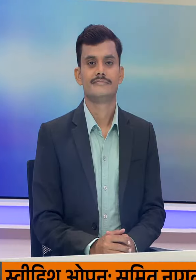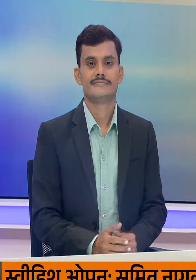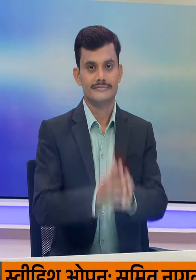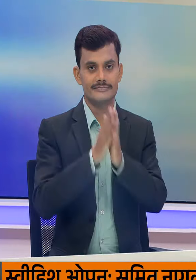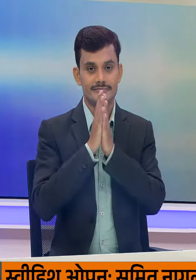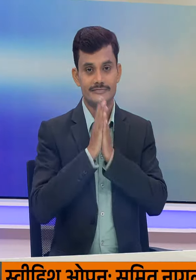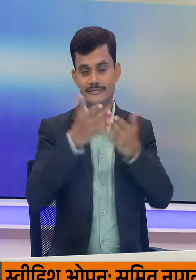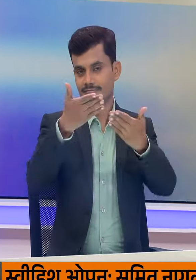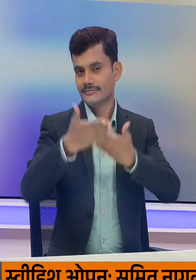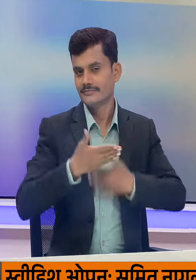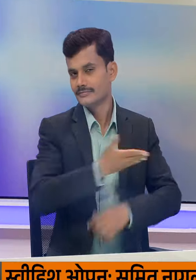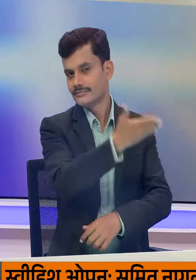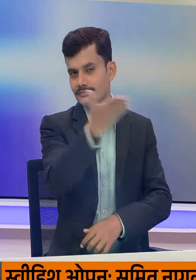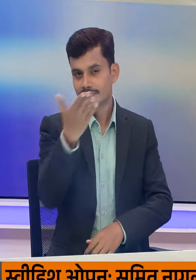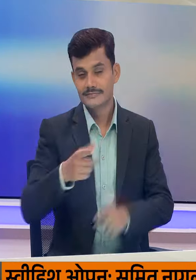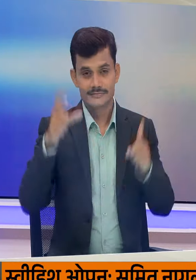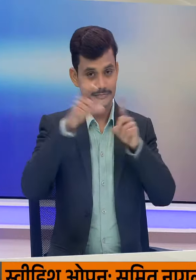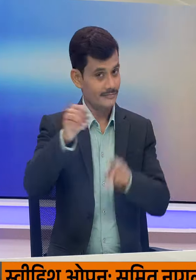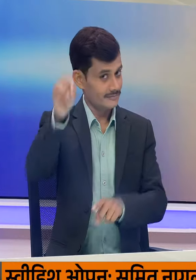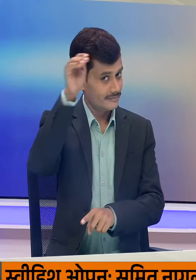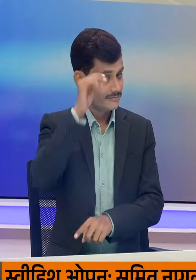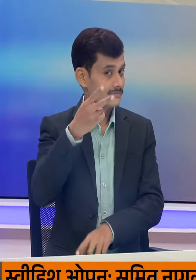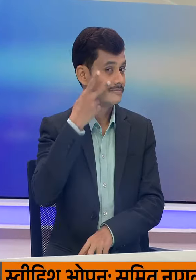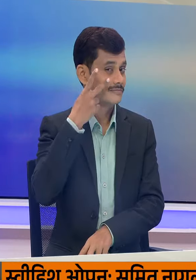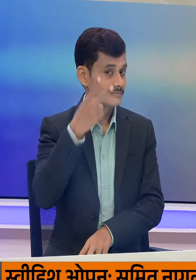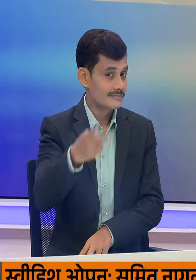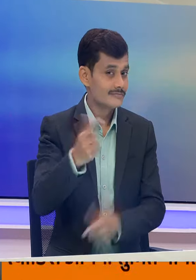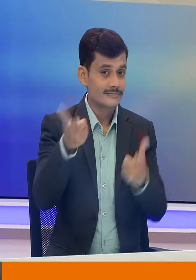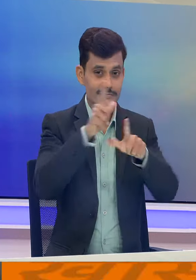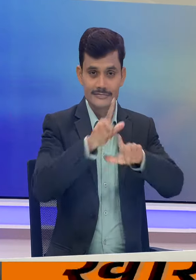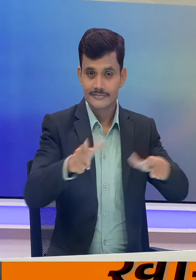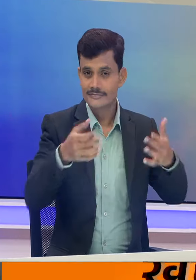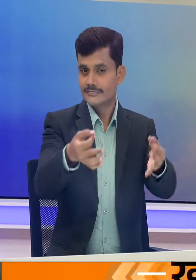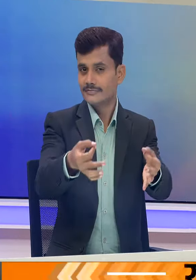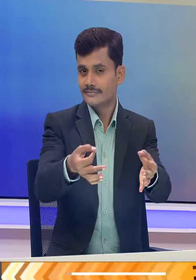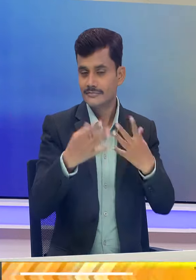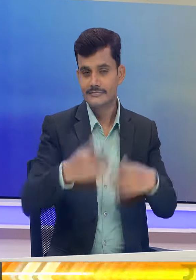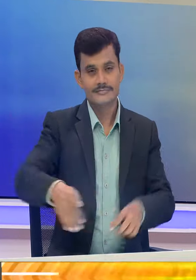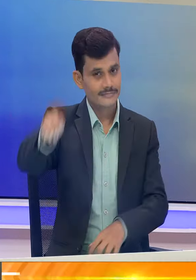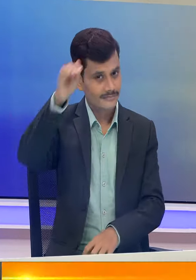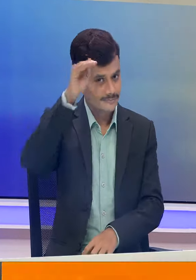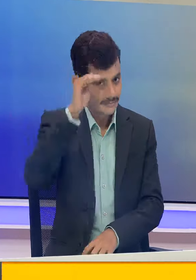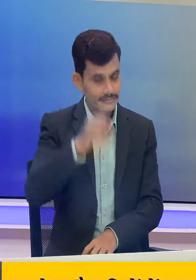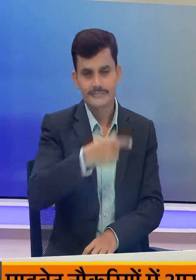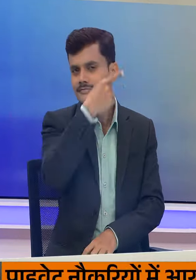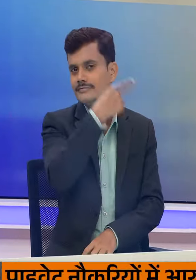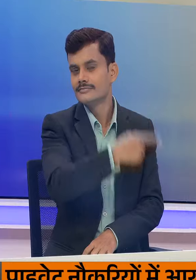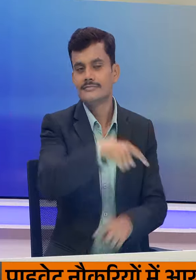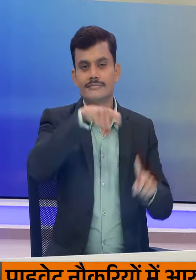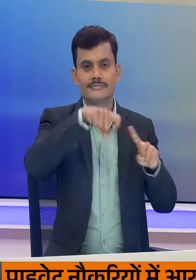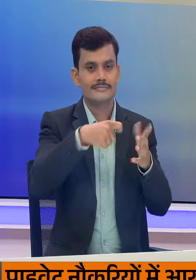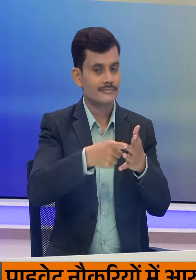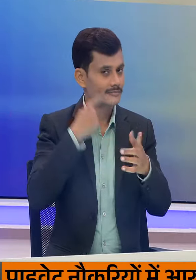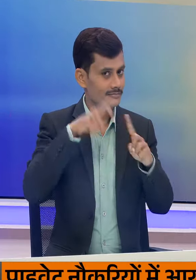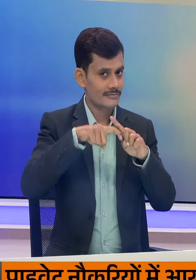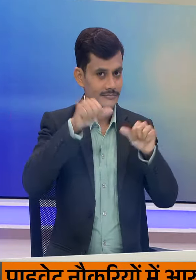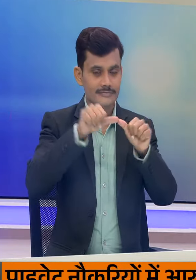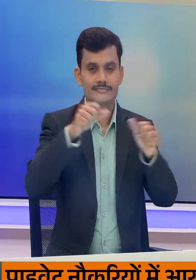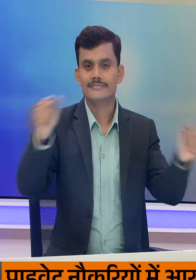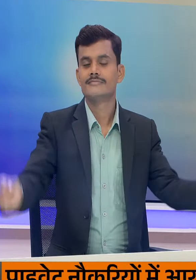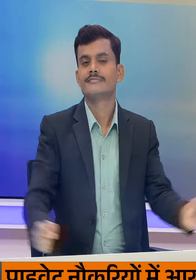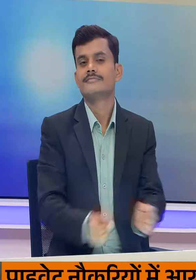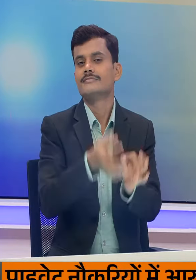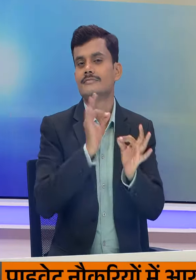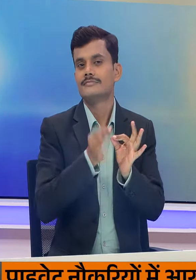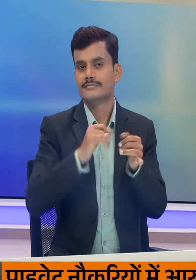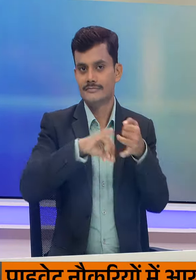नमस्कार स्वागत है आप सभी का दुरुदेशन समाचार आप देख रहे हैं और सांकितिक भाशा के इस खास बुलेटिन को लेकर हाज़िर हो मैं कृतिका और मेरे